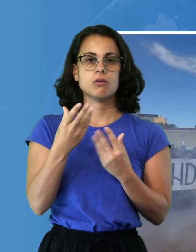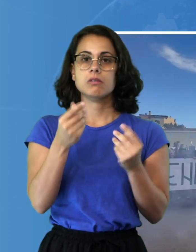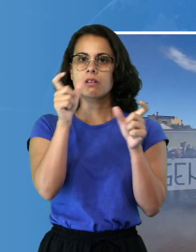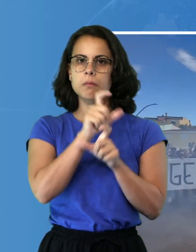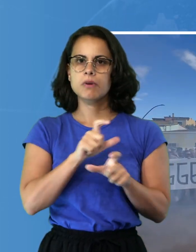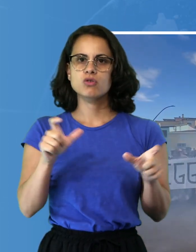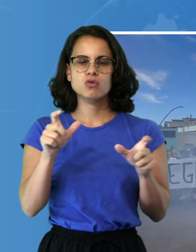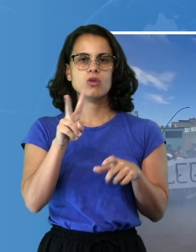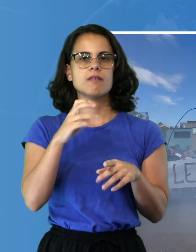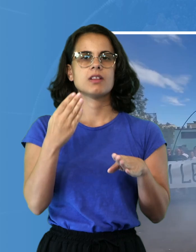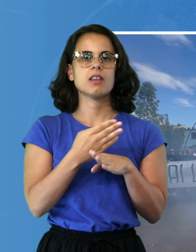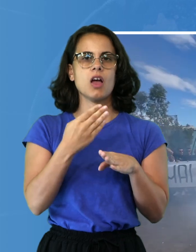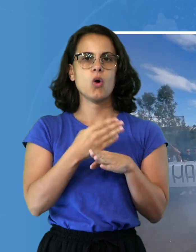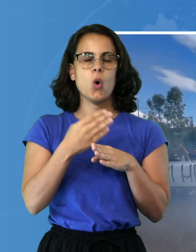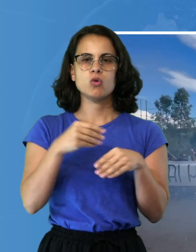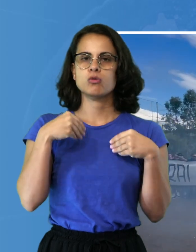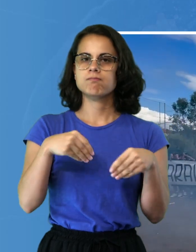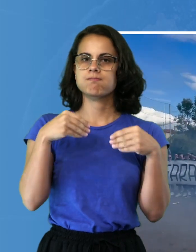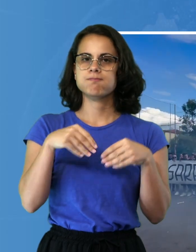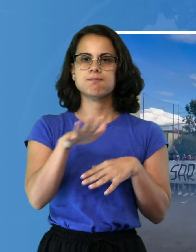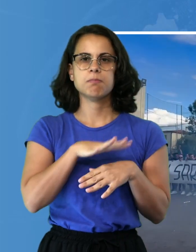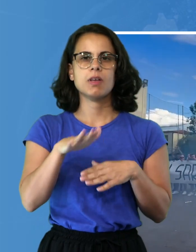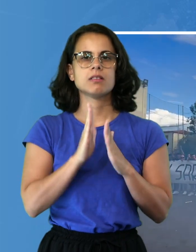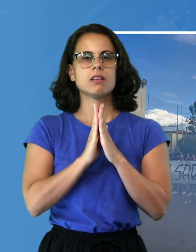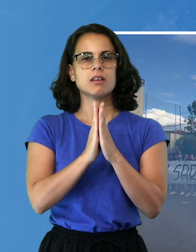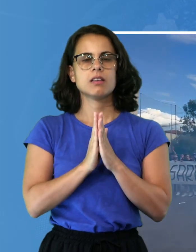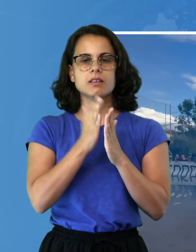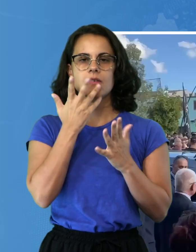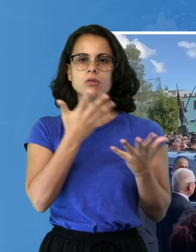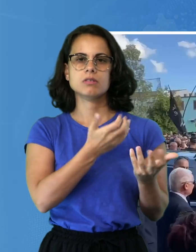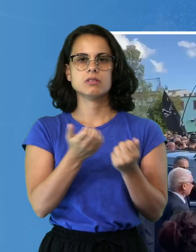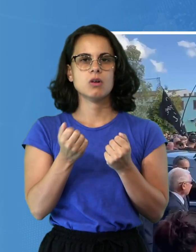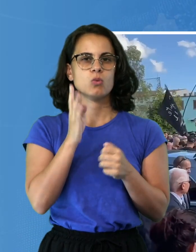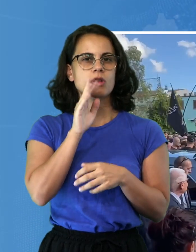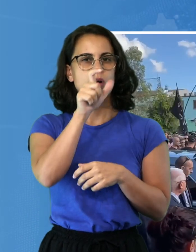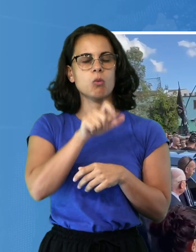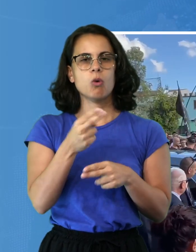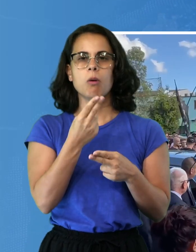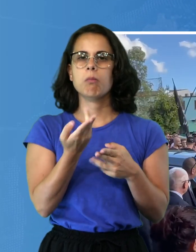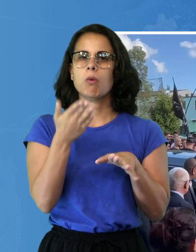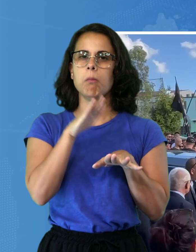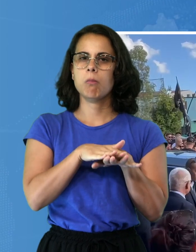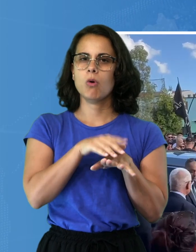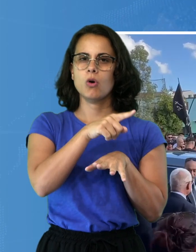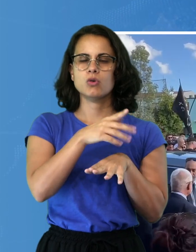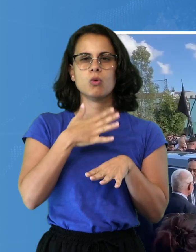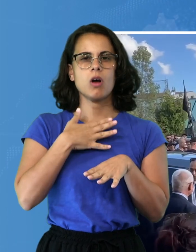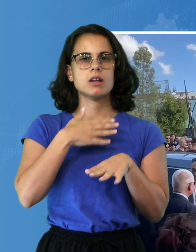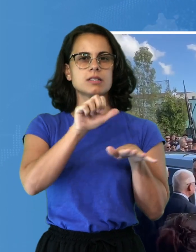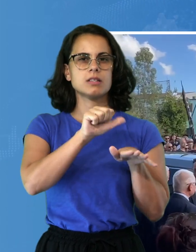agosto nel piazzale della chiesa per dire addio ad un amico scomparso improvvisamente. L'uomo che aveva 65 anni ha perso la vita